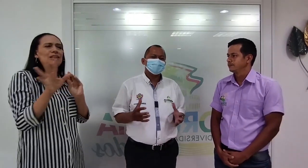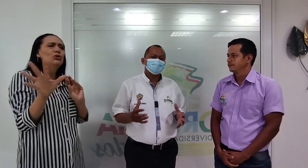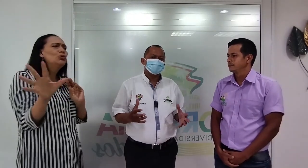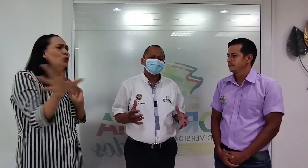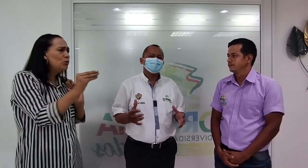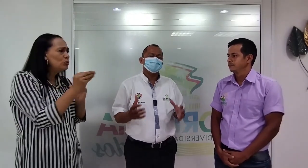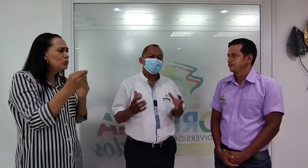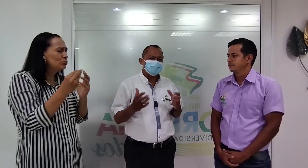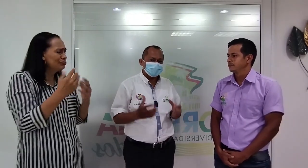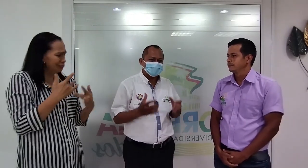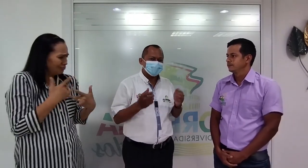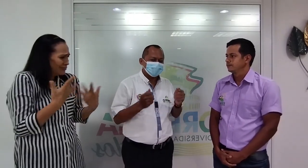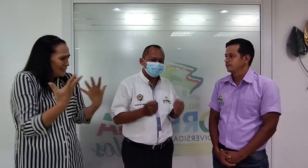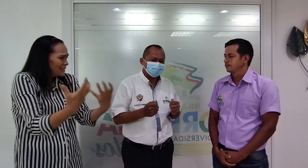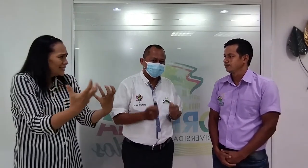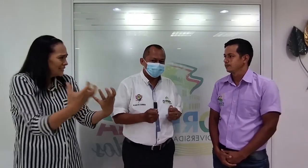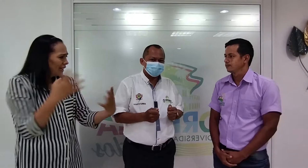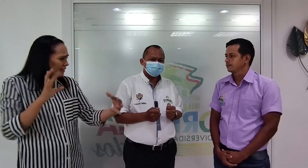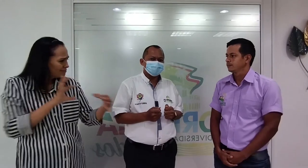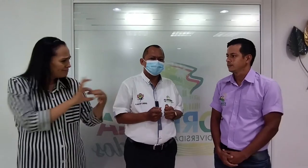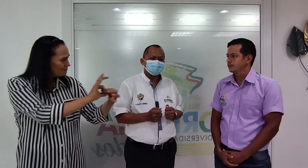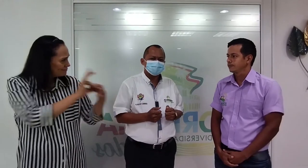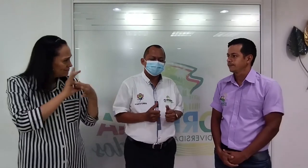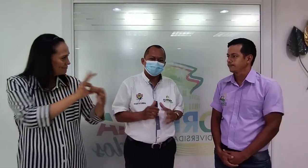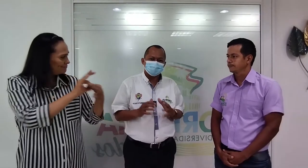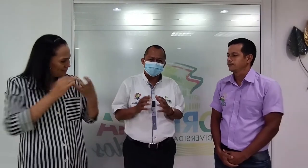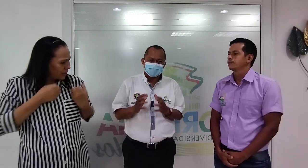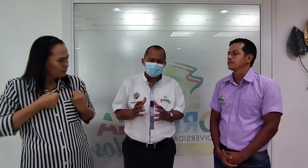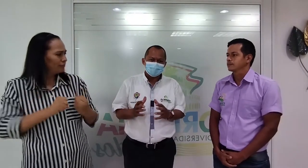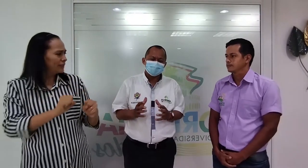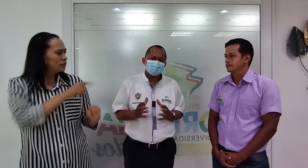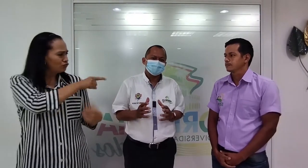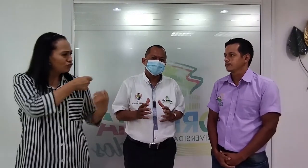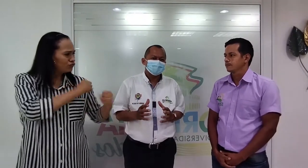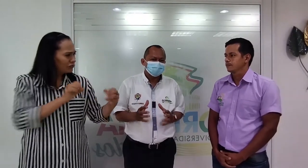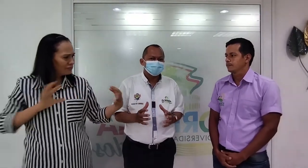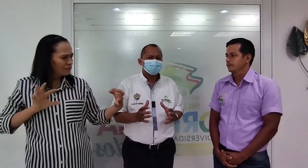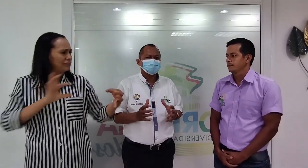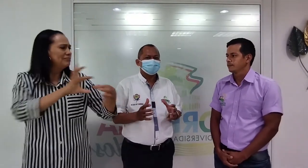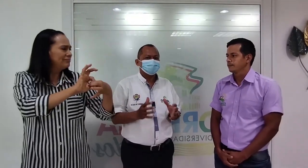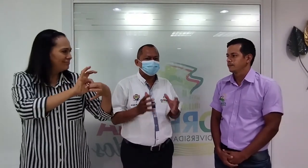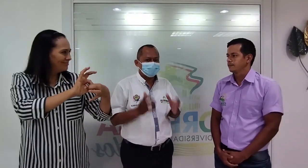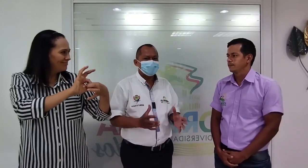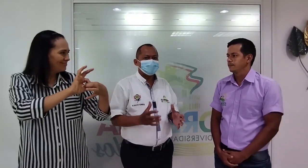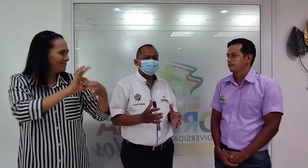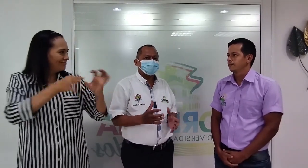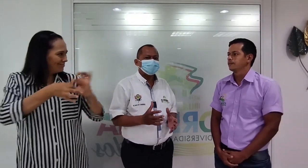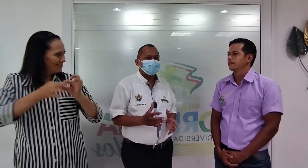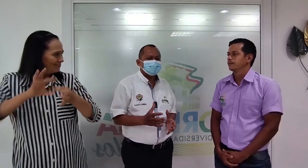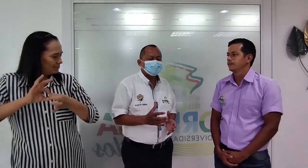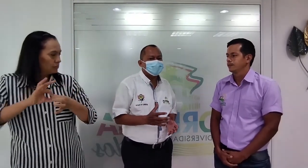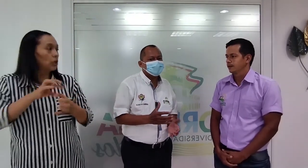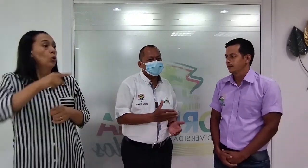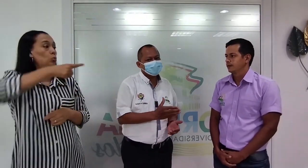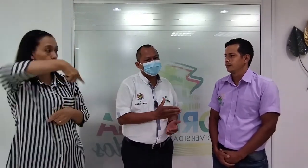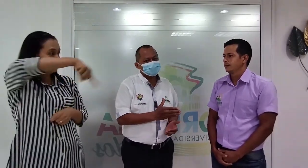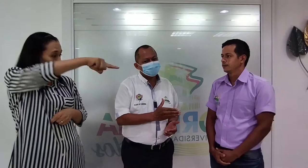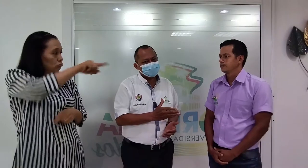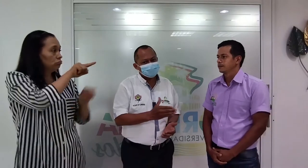de poder articular esfuerzos. Ustedes son supremamente importantes y en el Plan